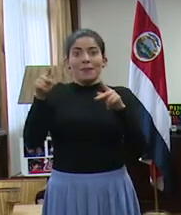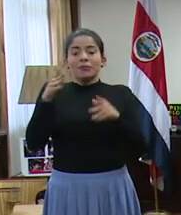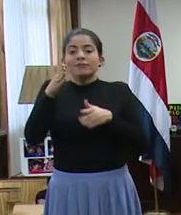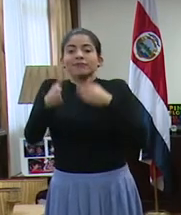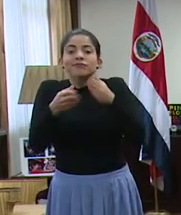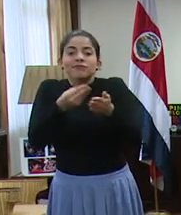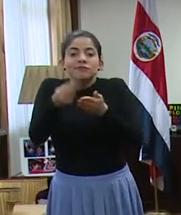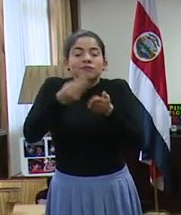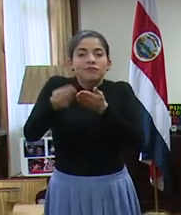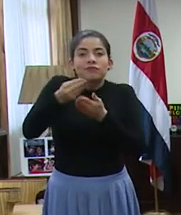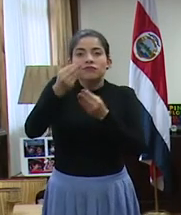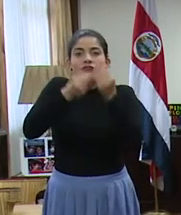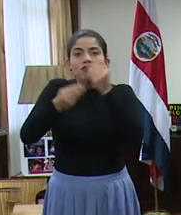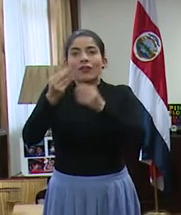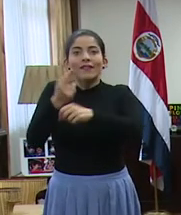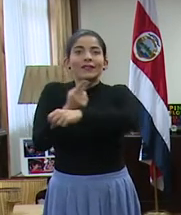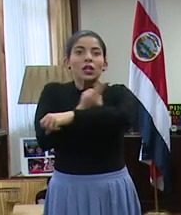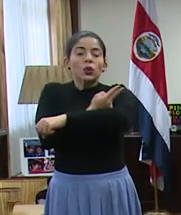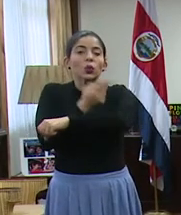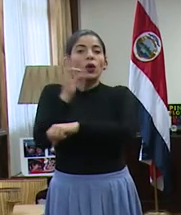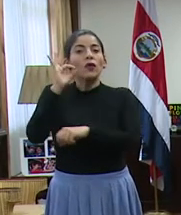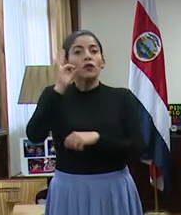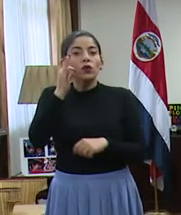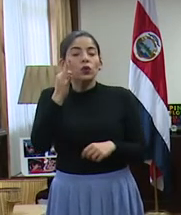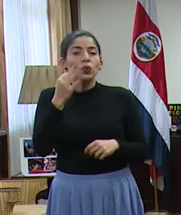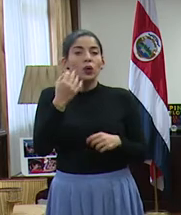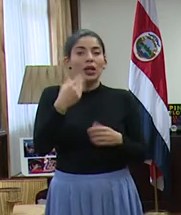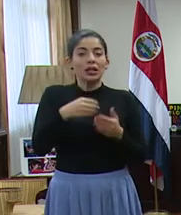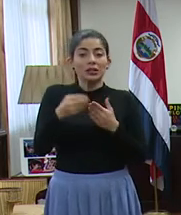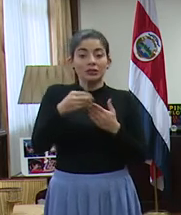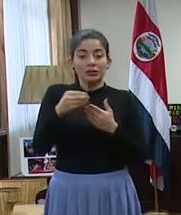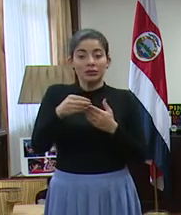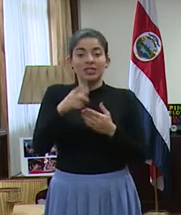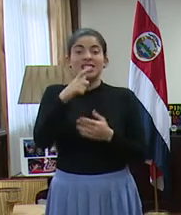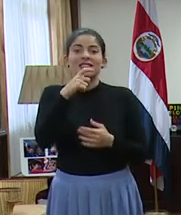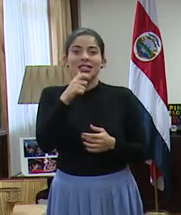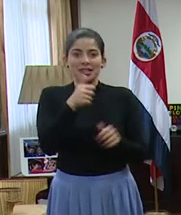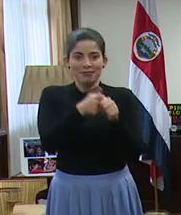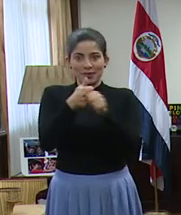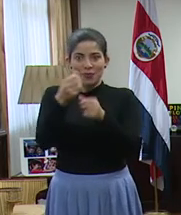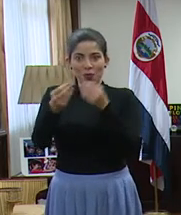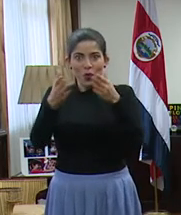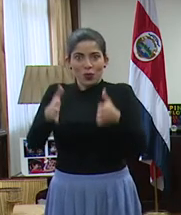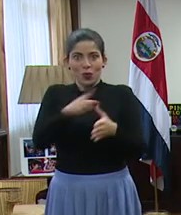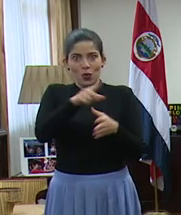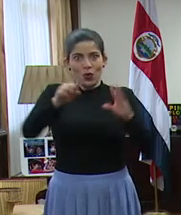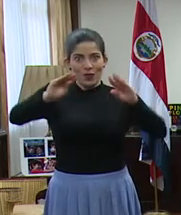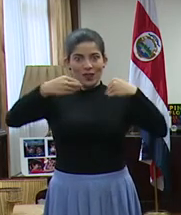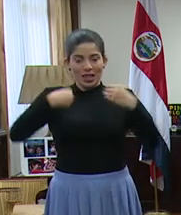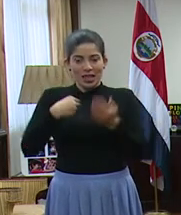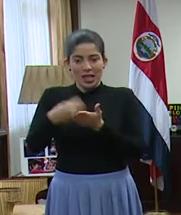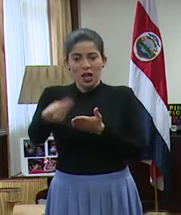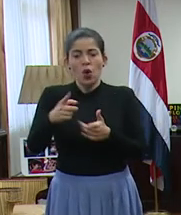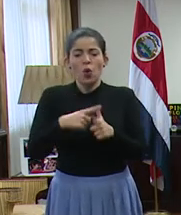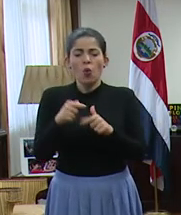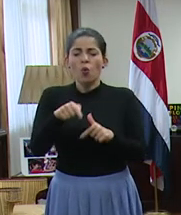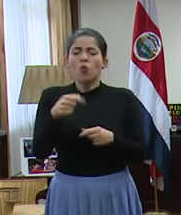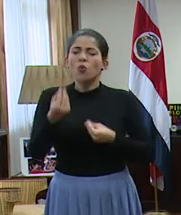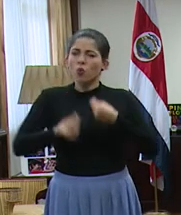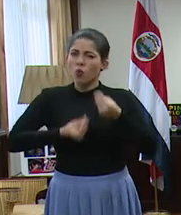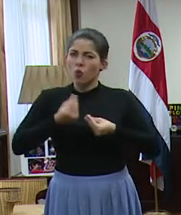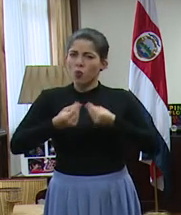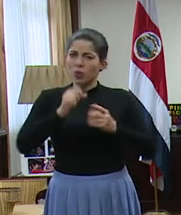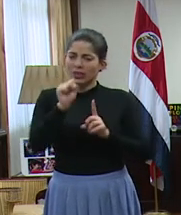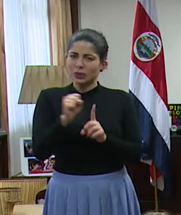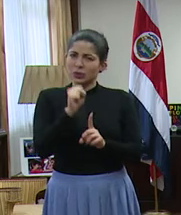comprar sus suministros, sus verduras, frutas y demás que hacen nuestros propios productores. Entonces, ¿cómo debemos abordar esta